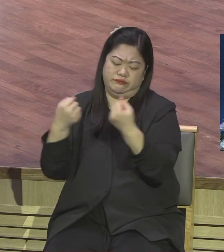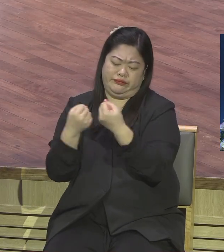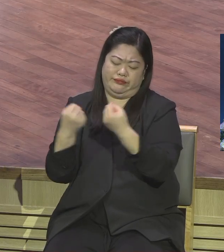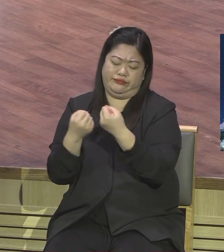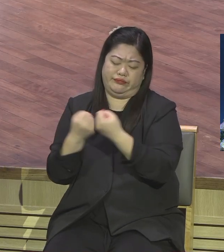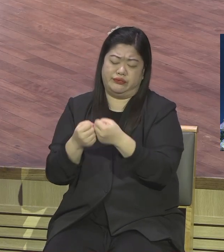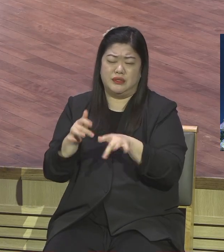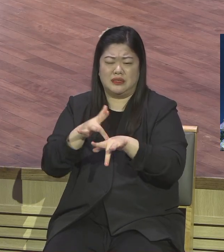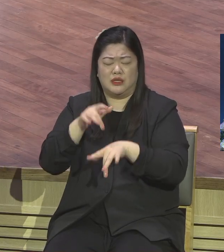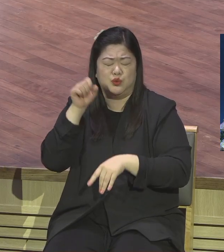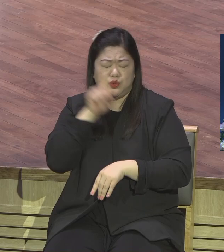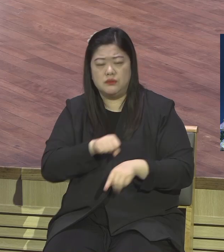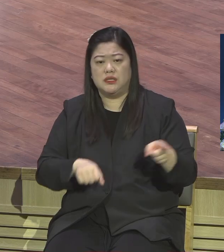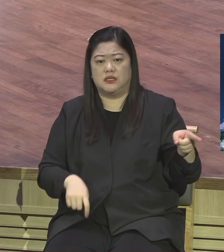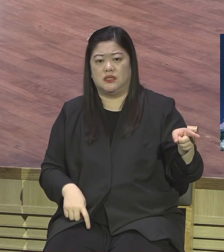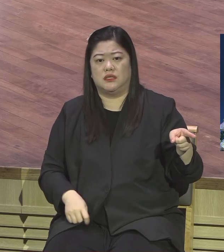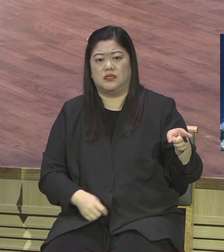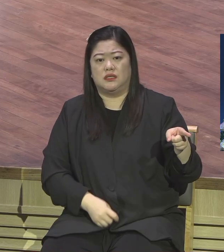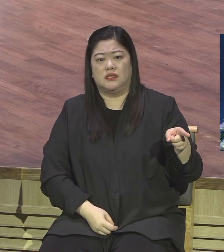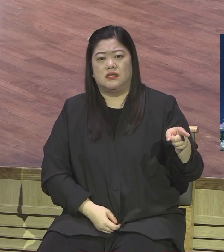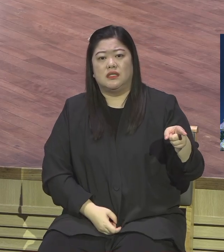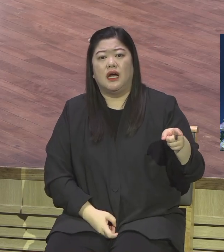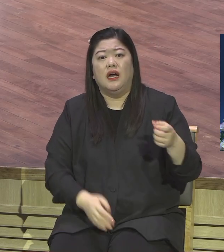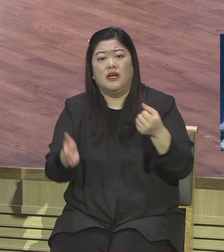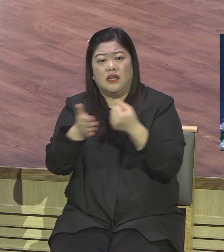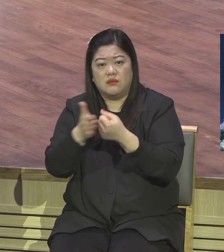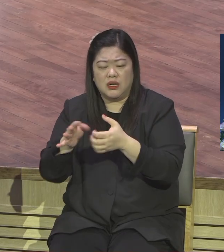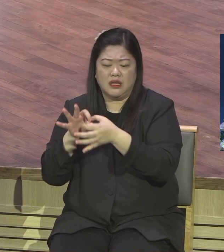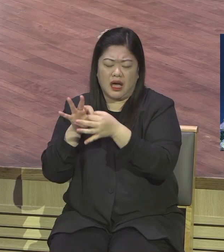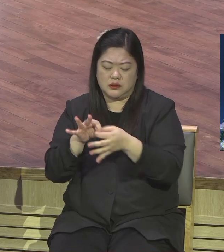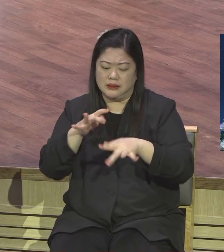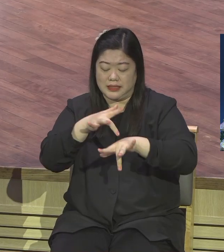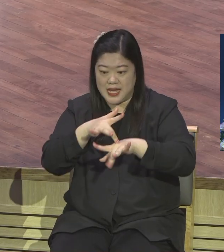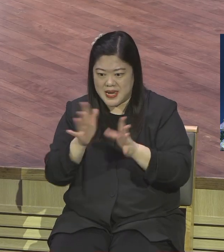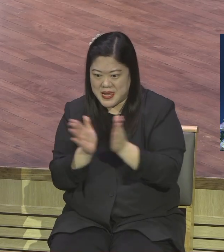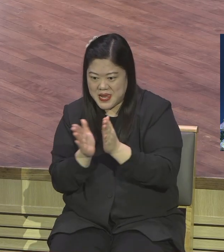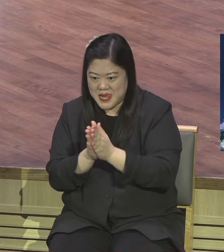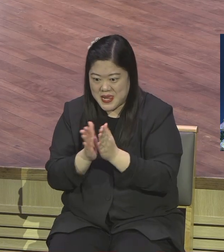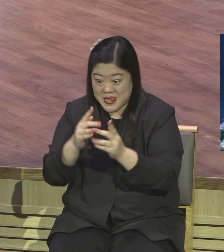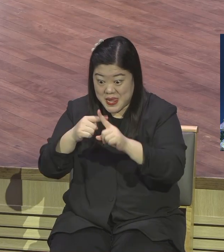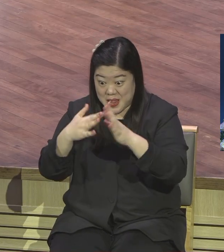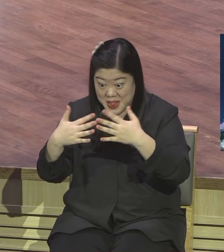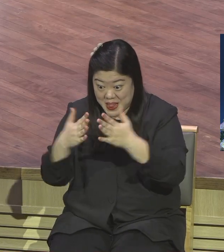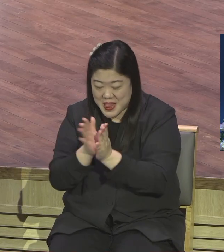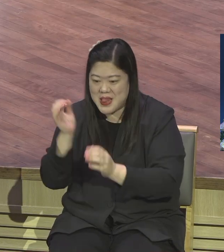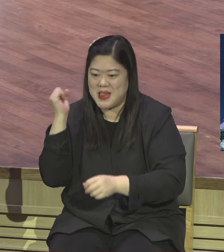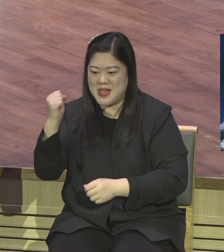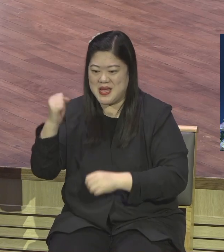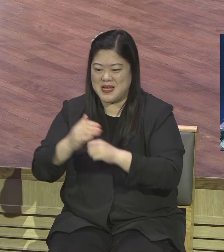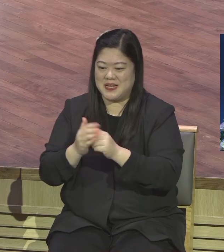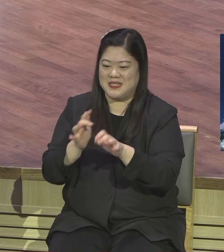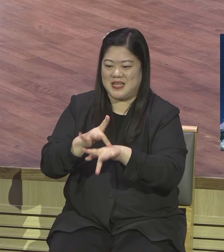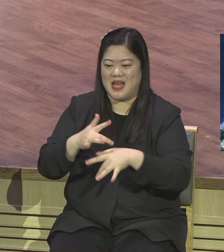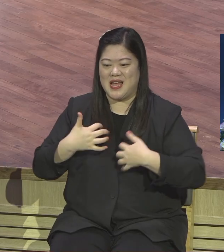경쟁 싸워 시기절투하게 만들어서 힘 다 빼버리고 심지어 선교사들도 선교지에 가서